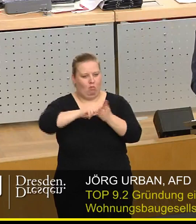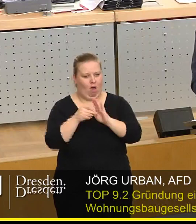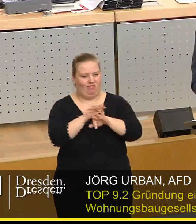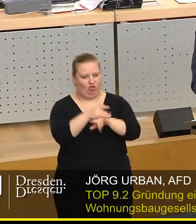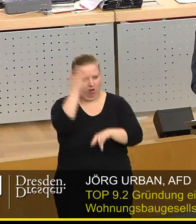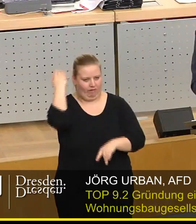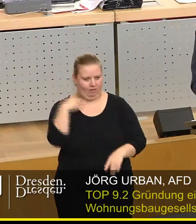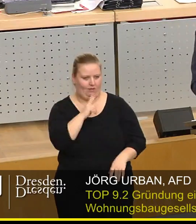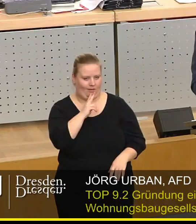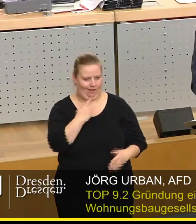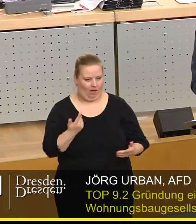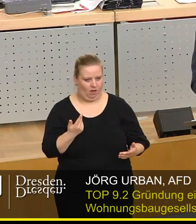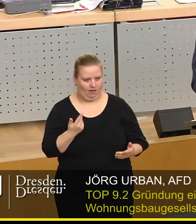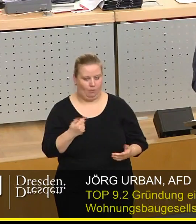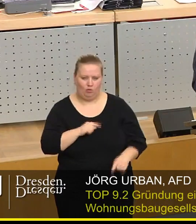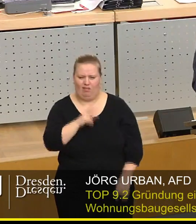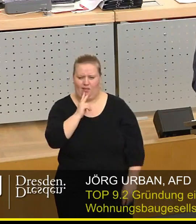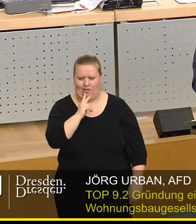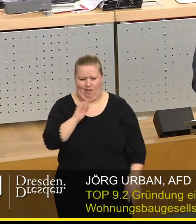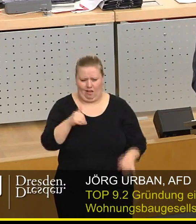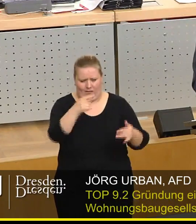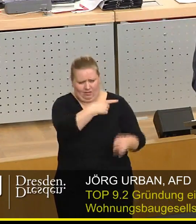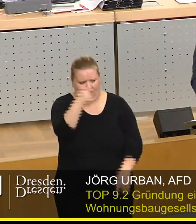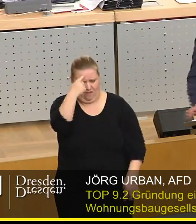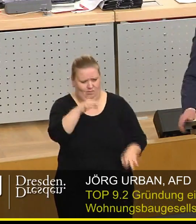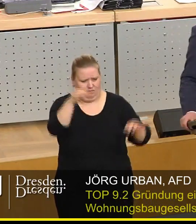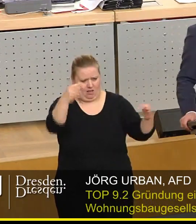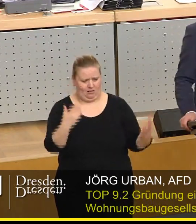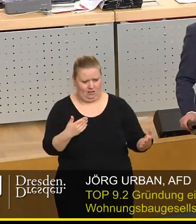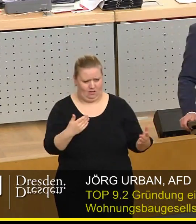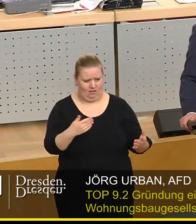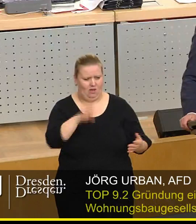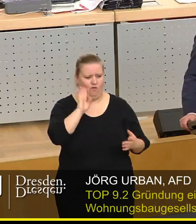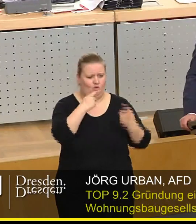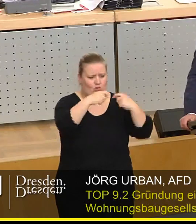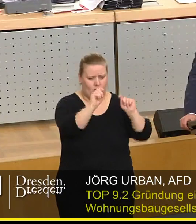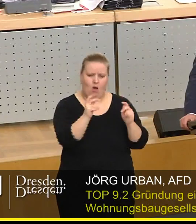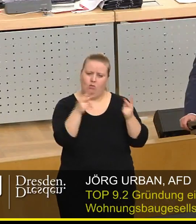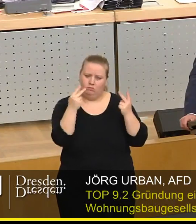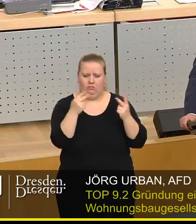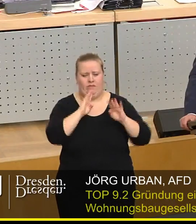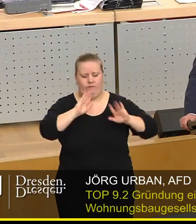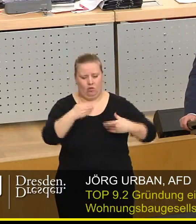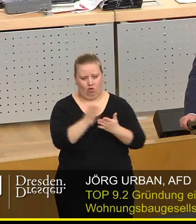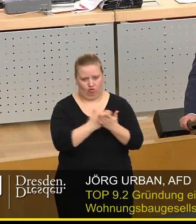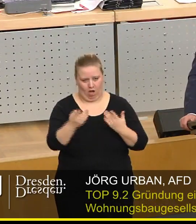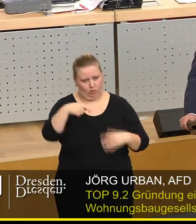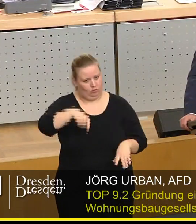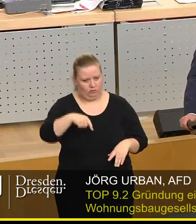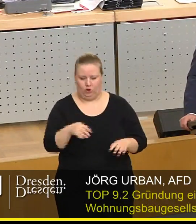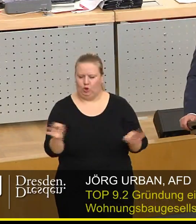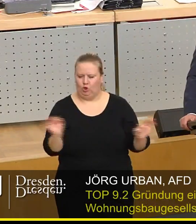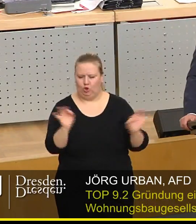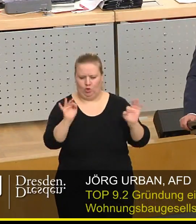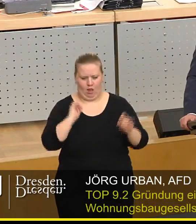Jeder, der die DDR erlebt hat, sollte es eigentlich besser wissen. Die WOBA-Gründung ist eine gravierende Fehlentscheidung und sie wird horrende